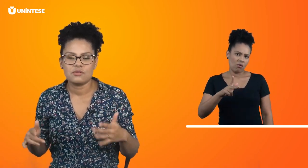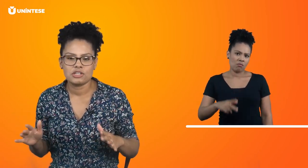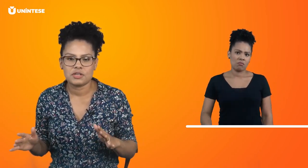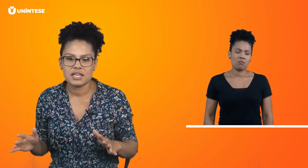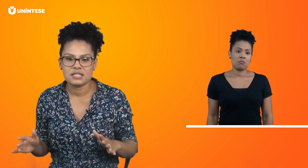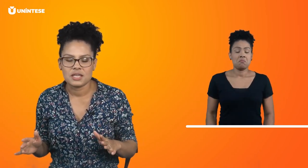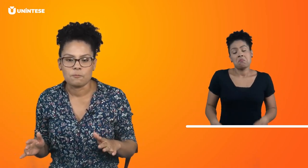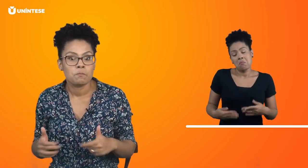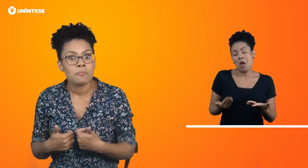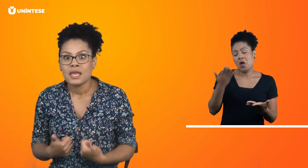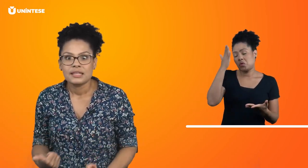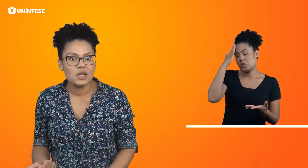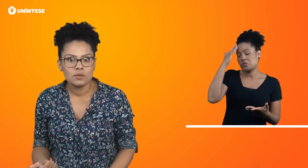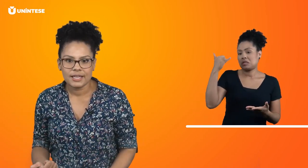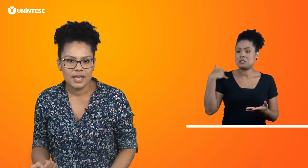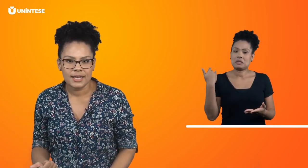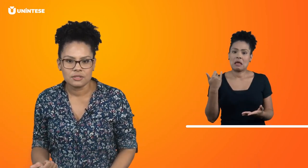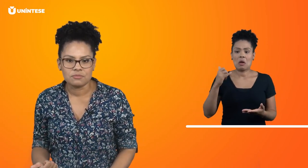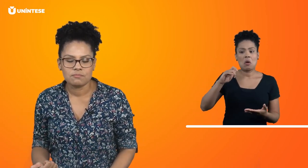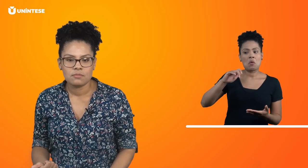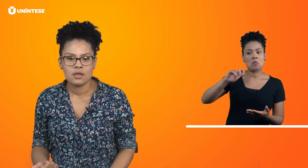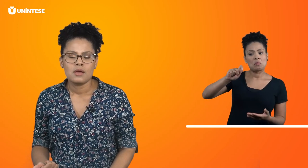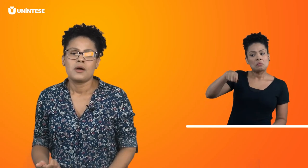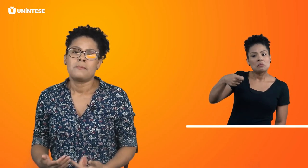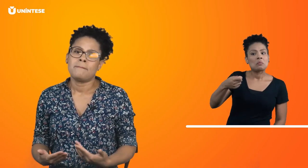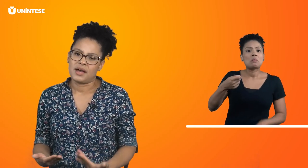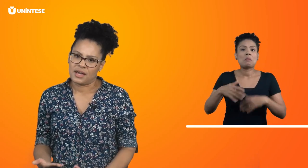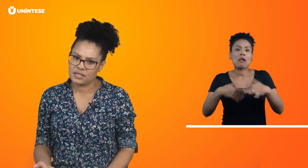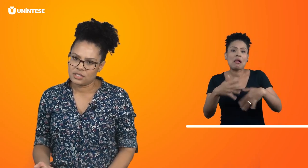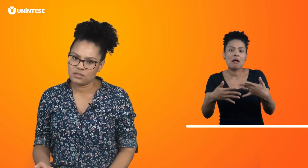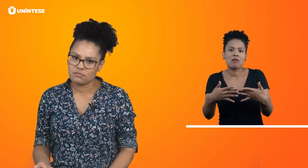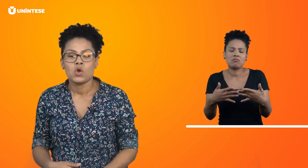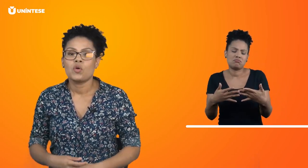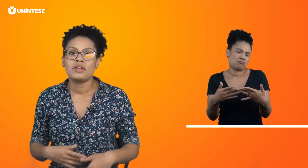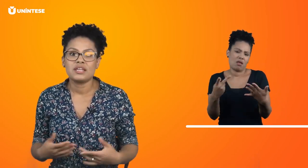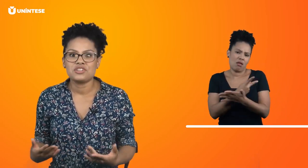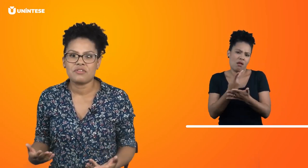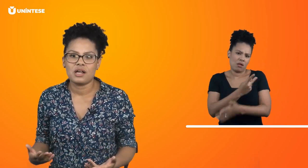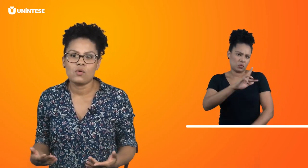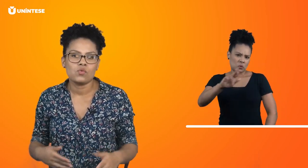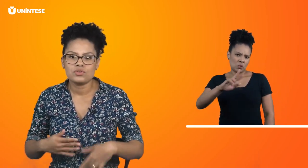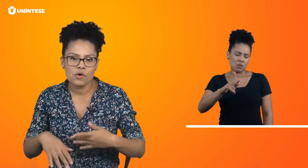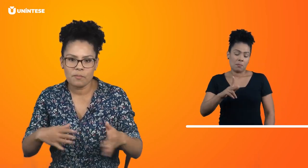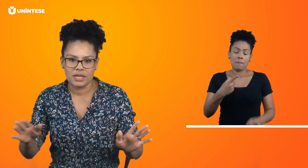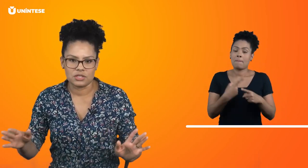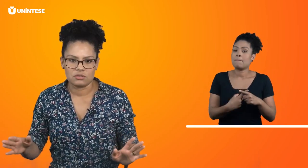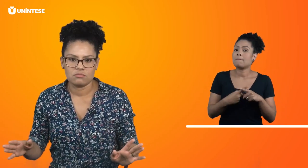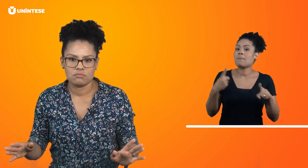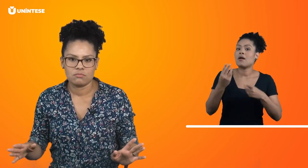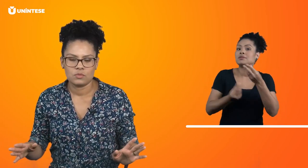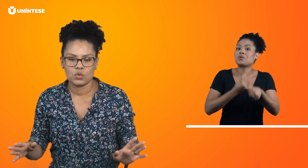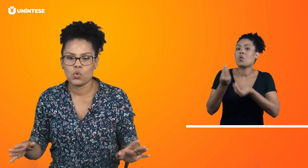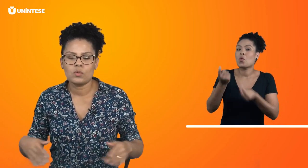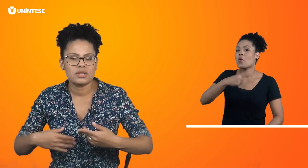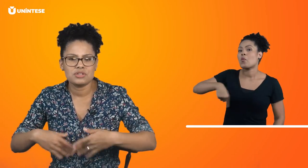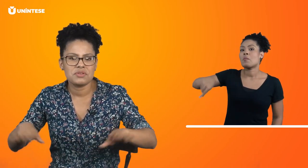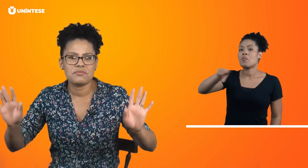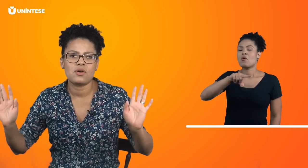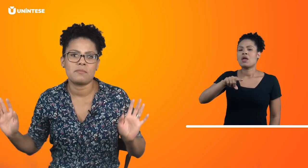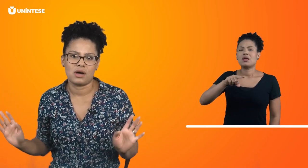Eu acho que é assim. Não tá errado. Mas... Como é eles falam usualmente? Num contexto informal.